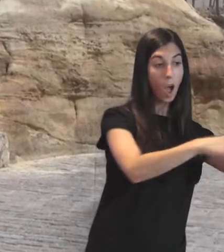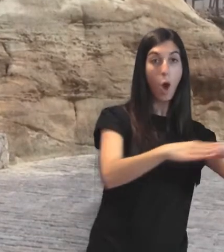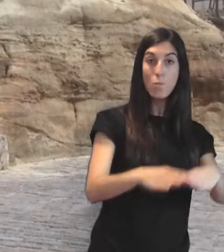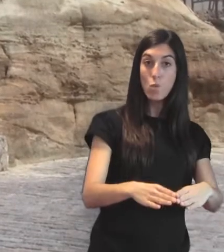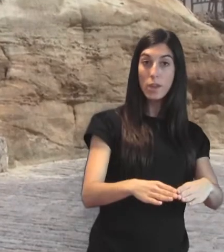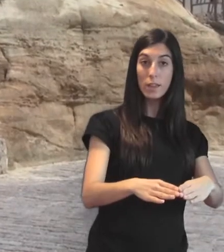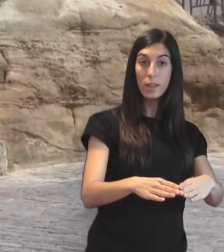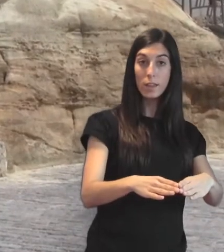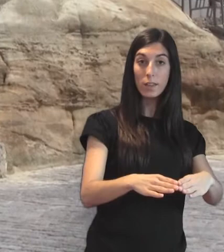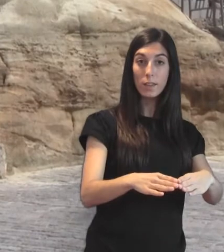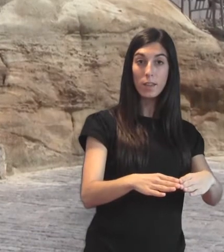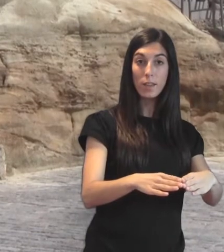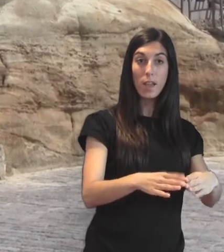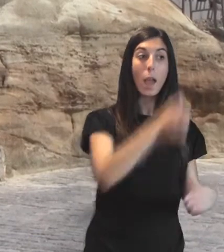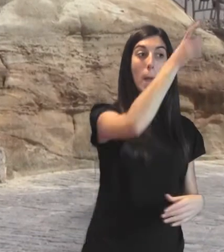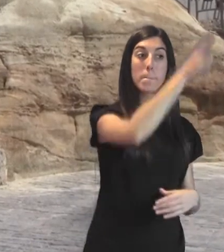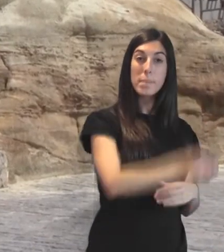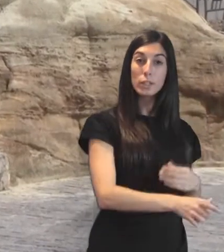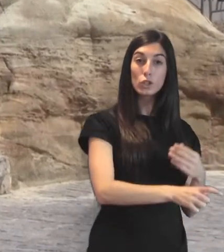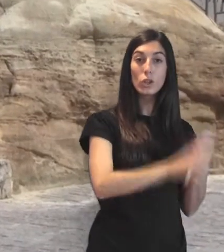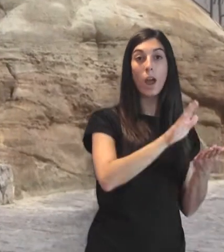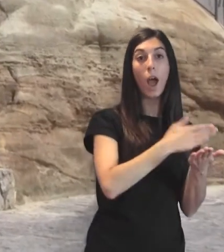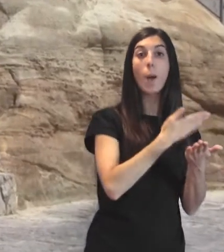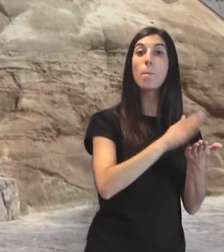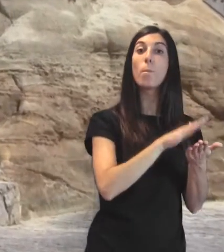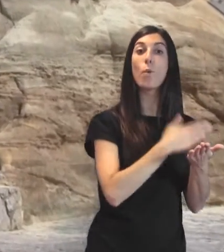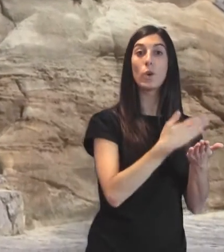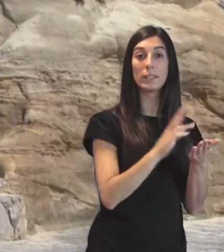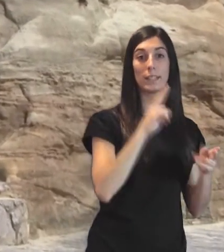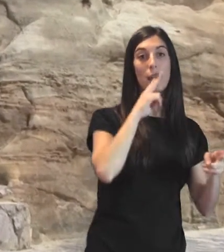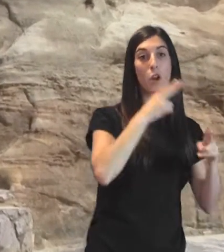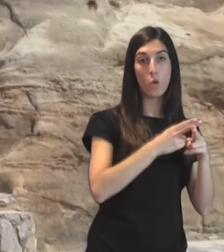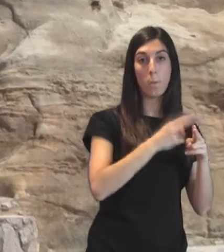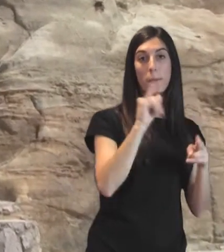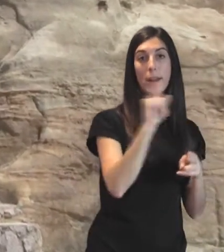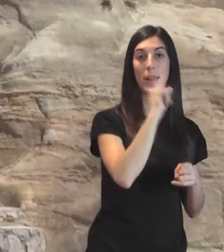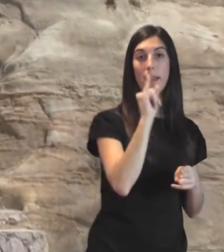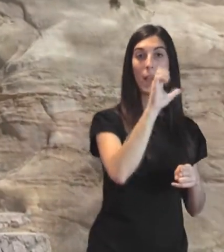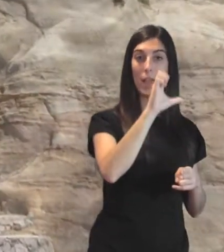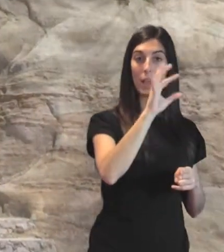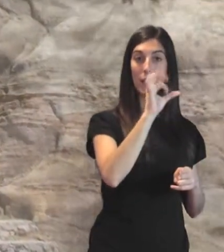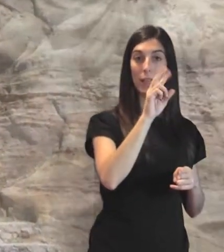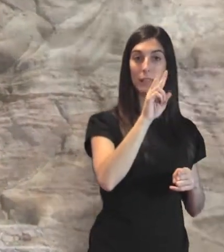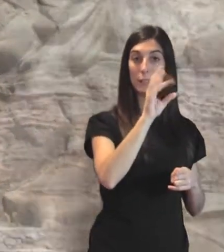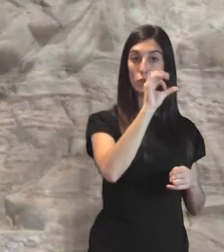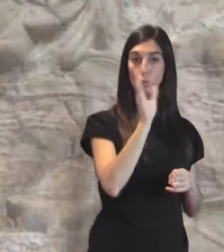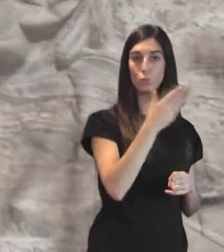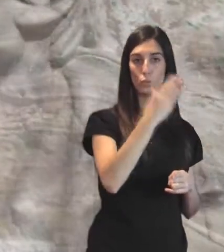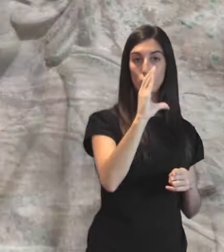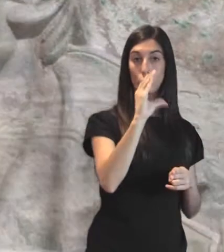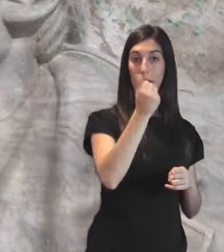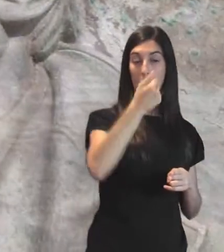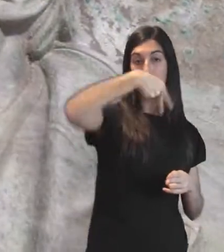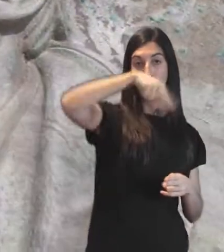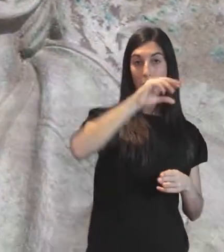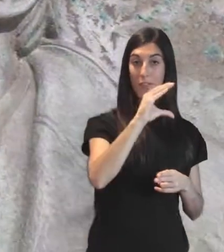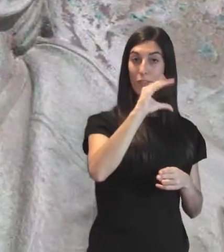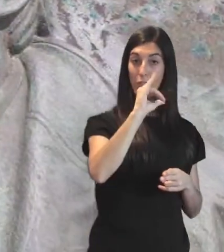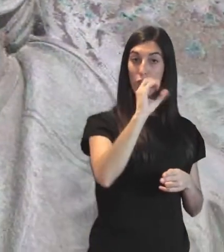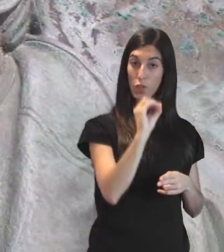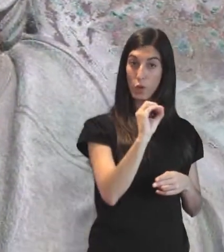En el camino al Nuevo Espigón, una placa en memoria a Jesús Cancio, poeta local cuya mayor fuente de inspiración fue el mar y sus gentes.